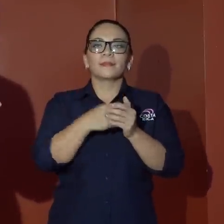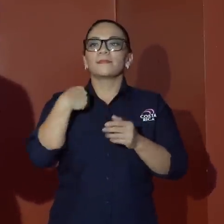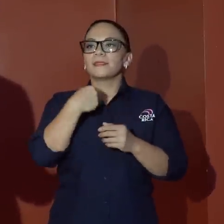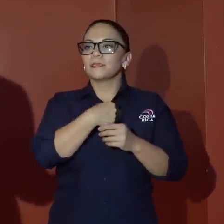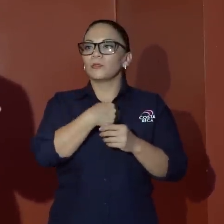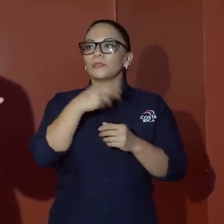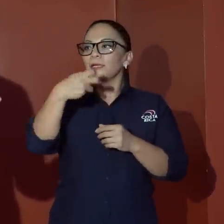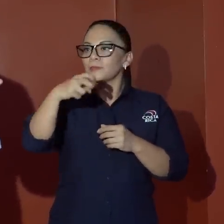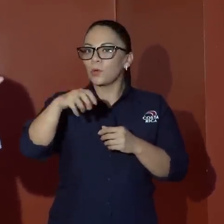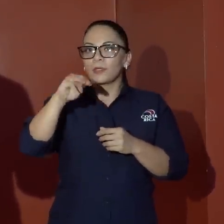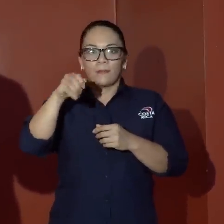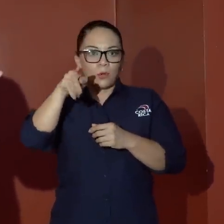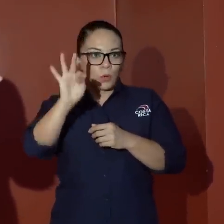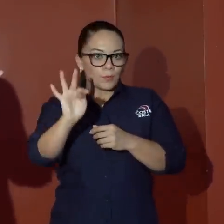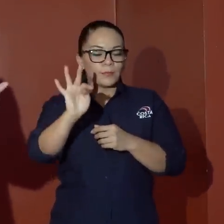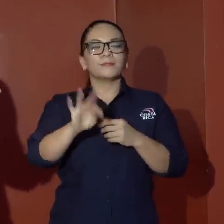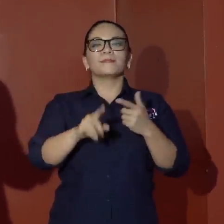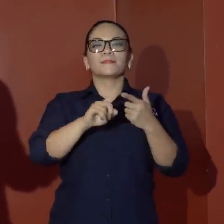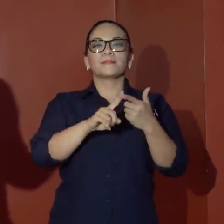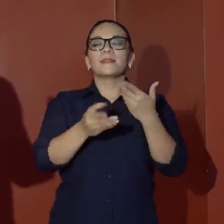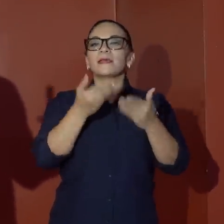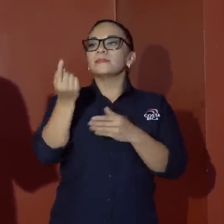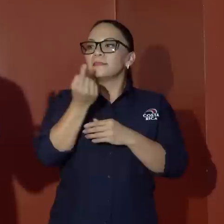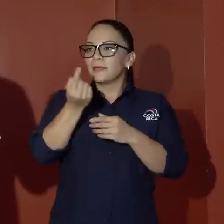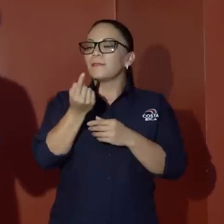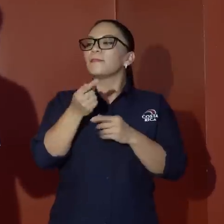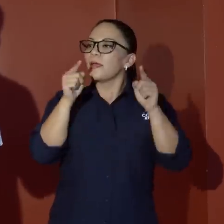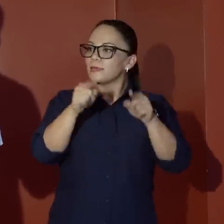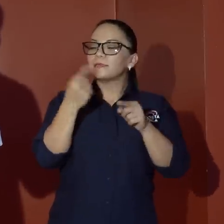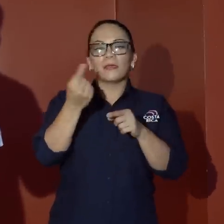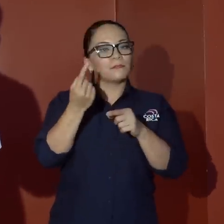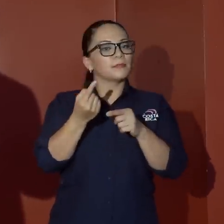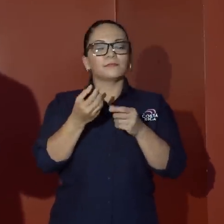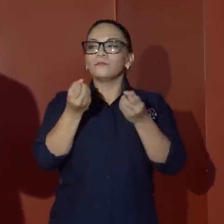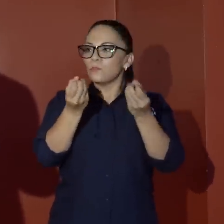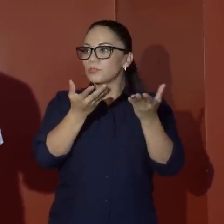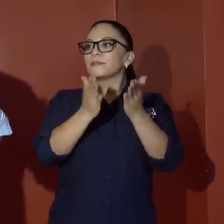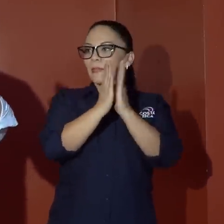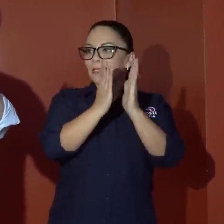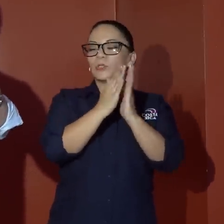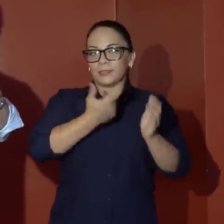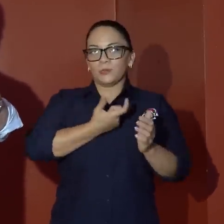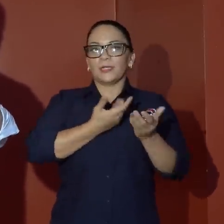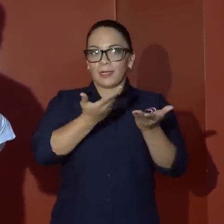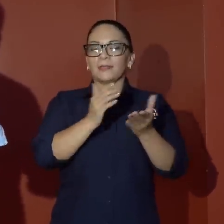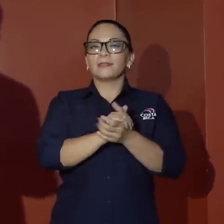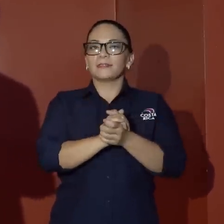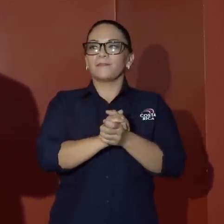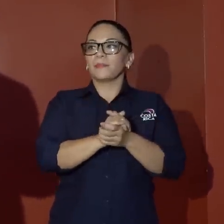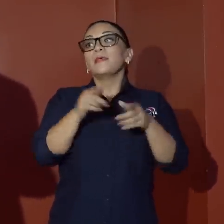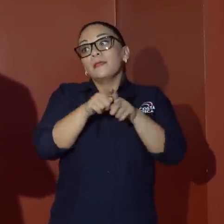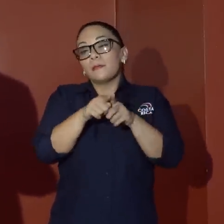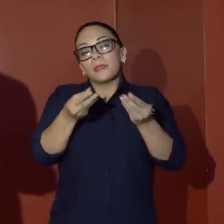Ministerio de Transportes y Horas Públicas, casi siempre ahí salen muchísimas de las peticiones. Y también hacerles